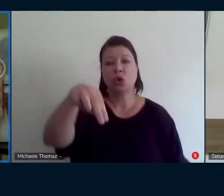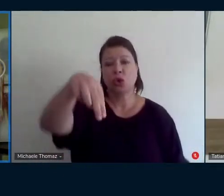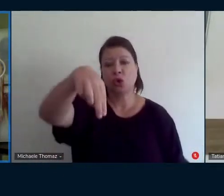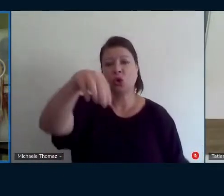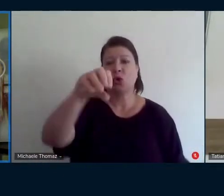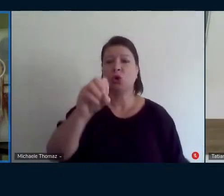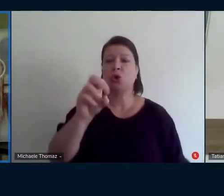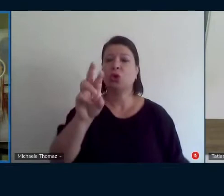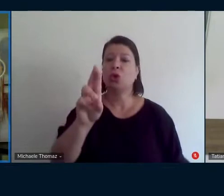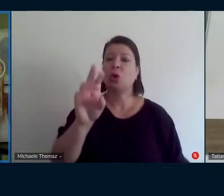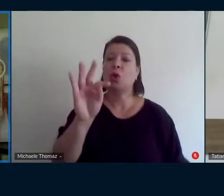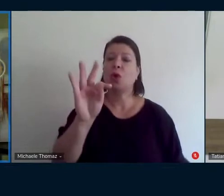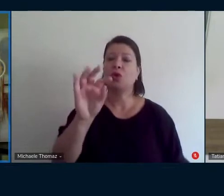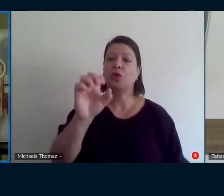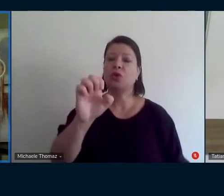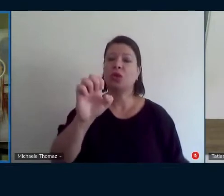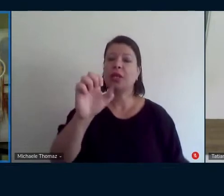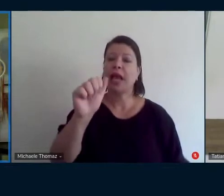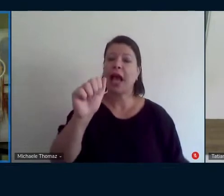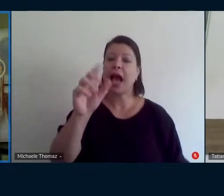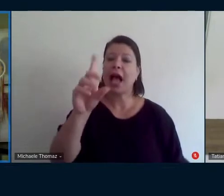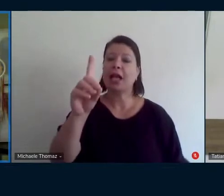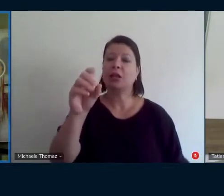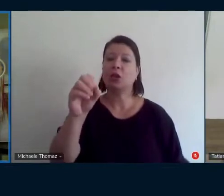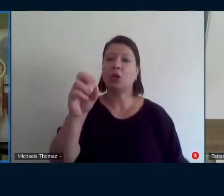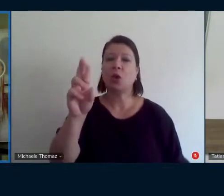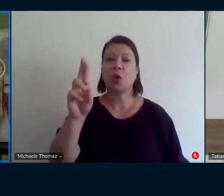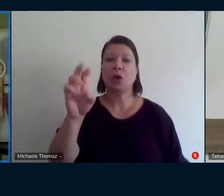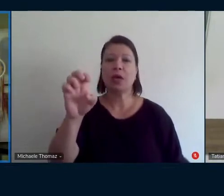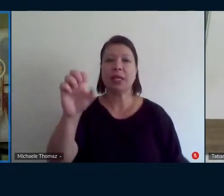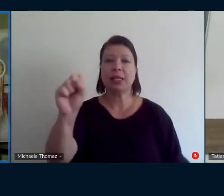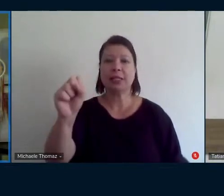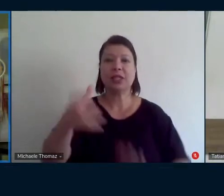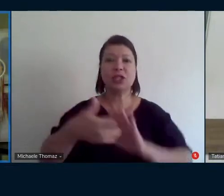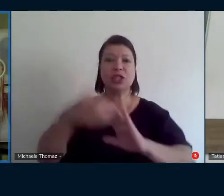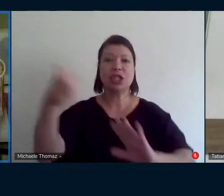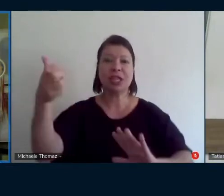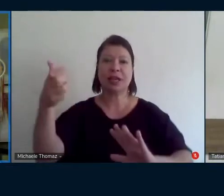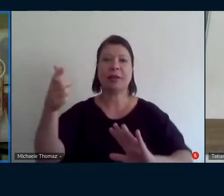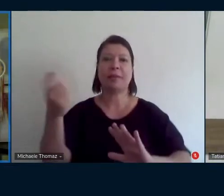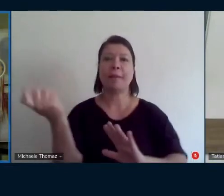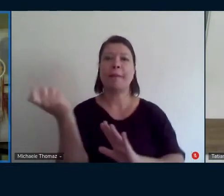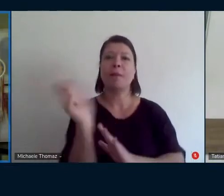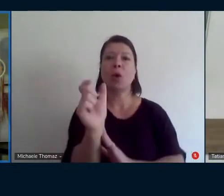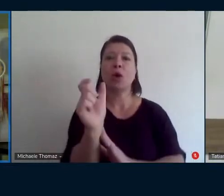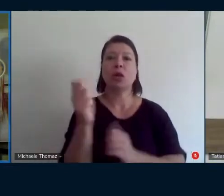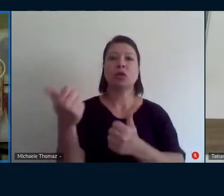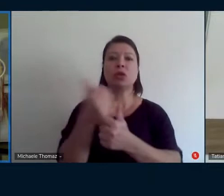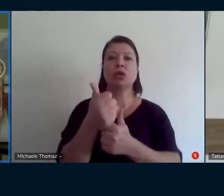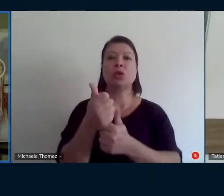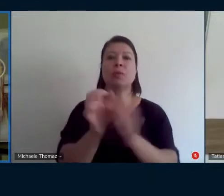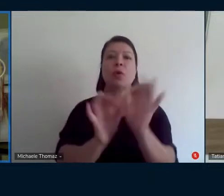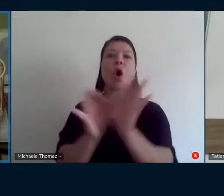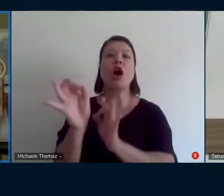organizadores é só um preciosismo de lugar de ocupação né político da tese